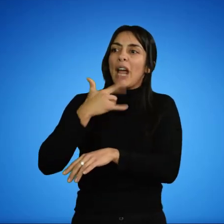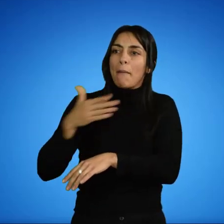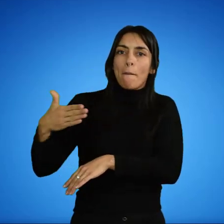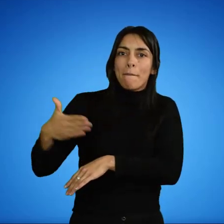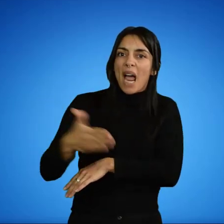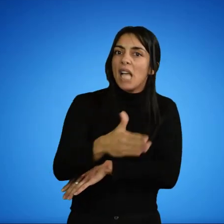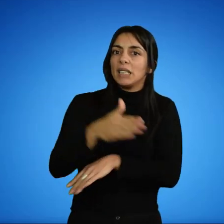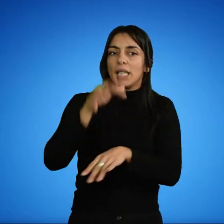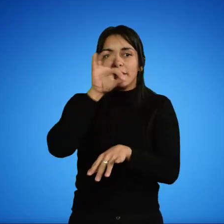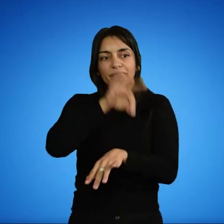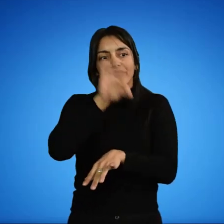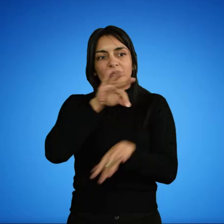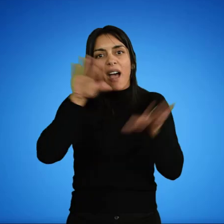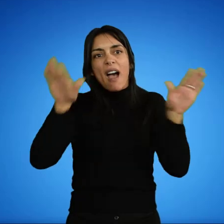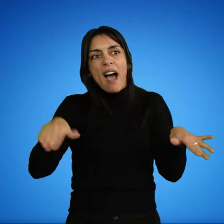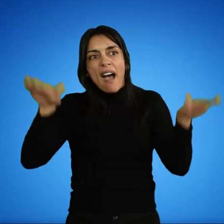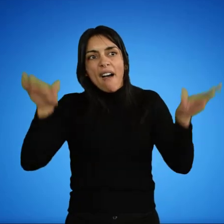aves, reptiles y mamíferos.